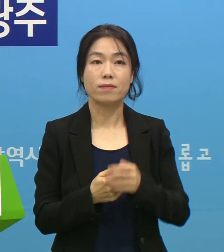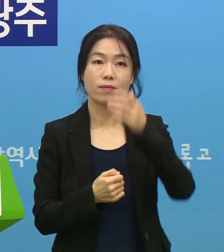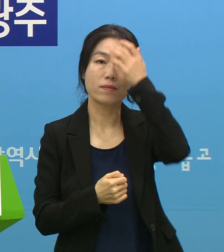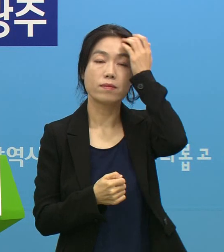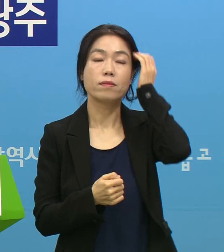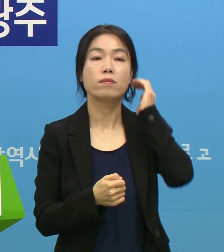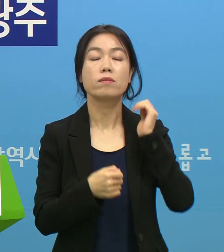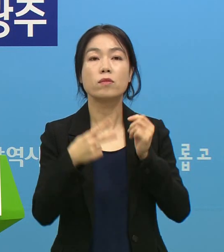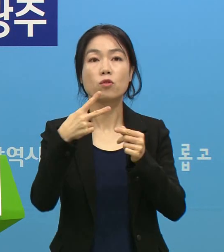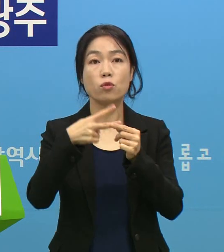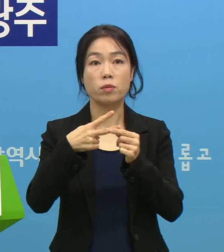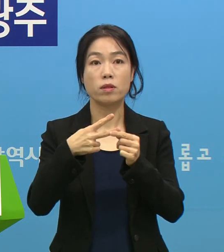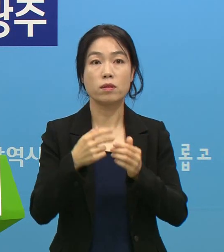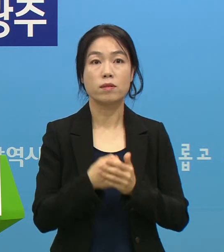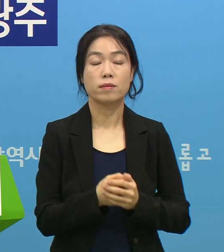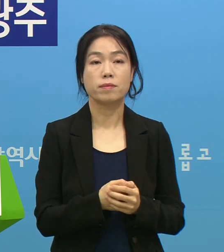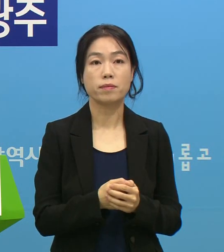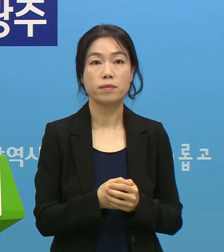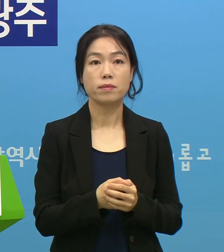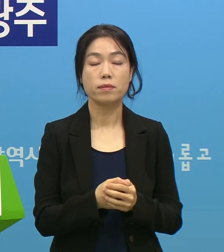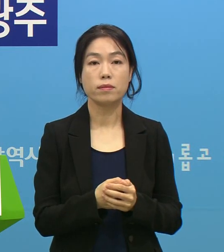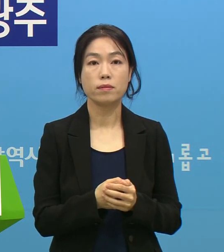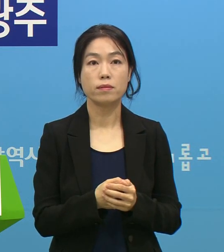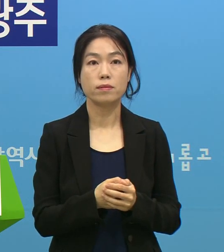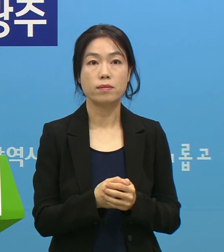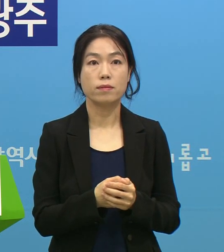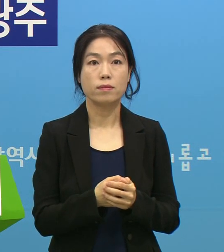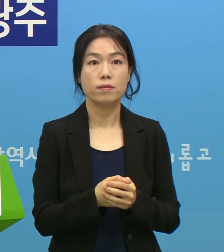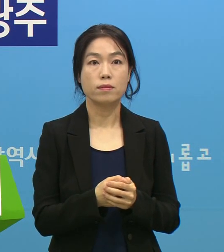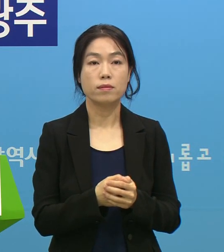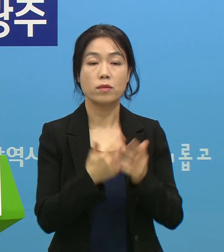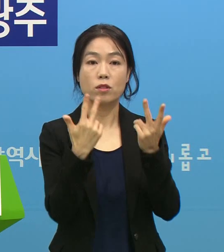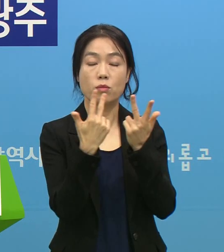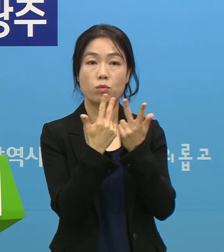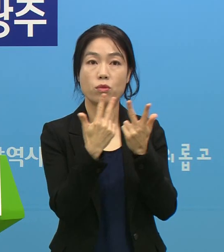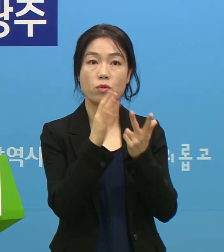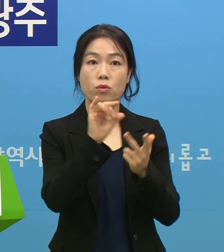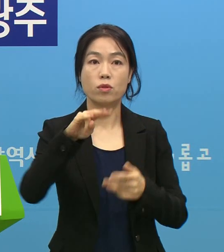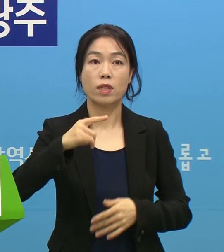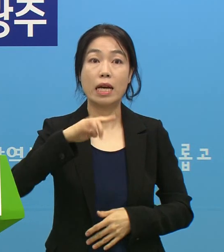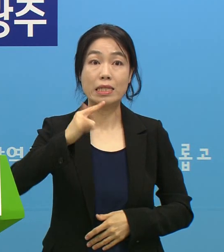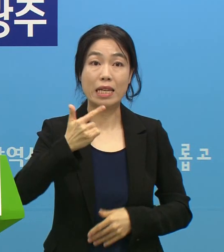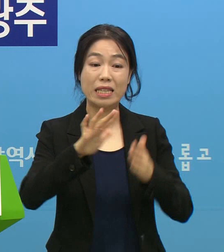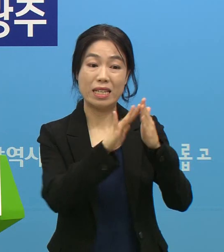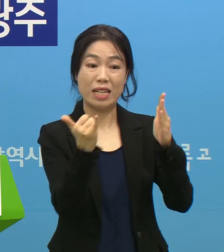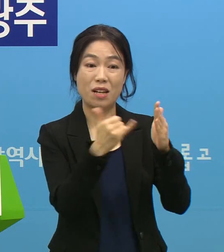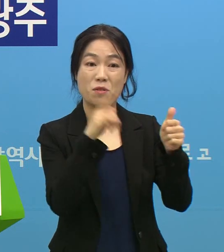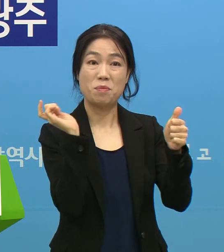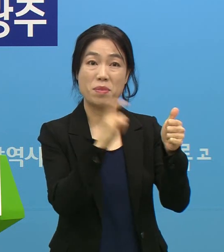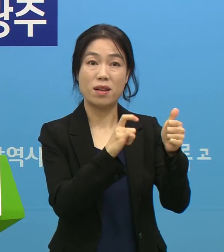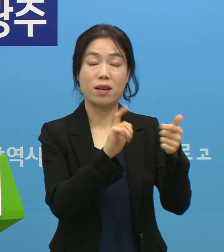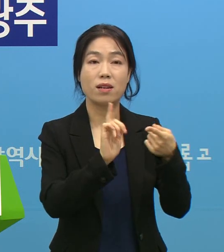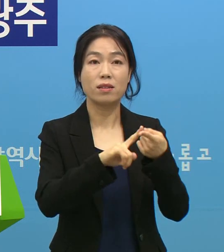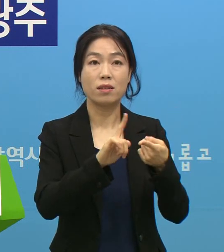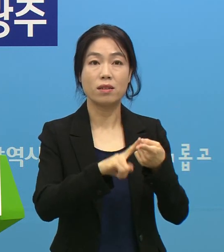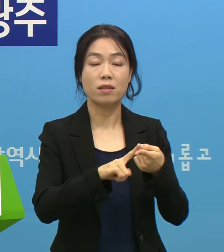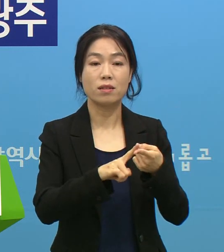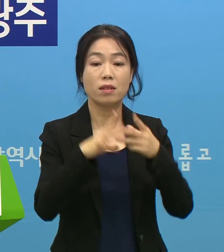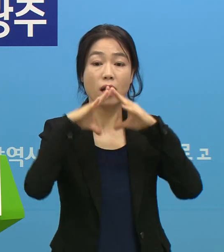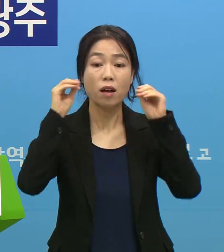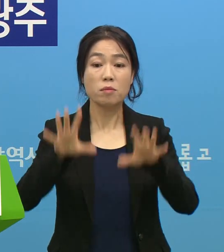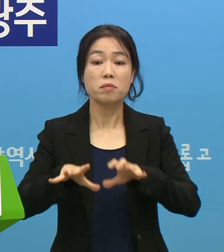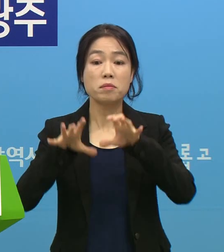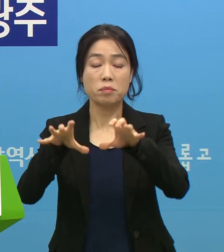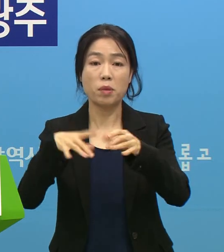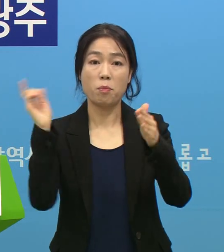두 번째는 북구 양산동 일가족 확진자 관련해서 강화문